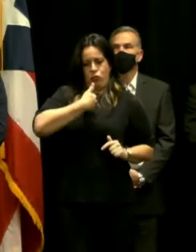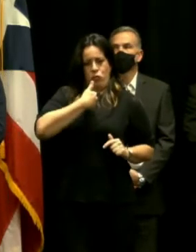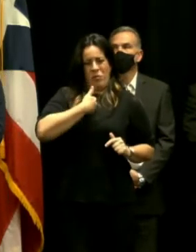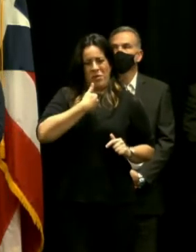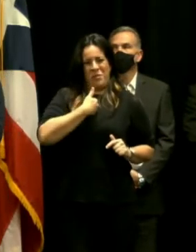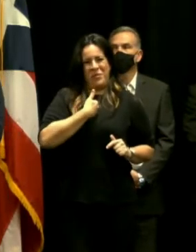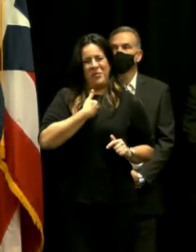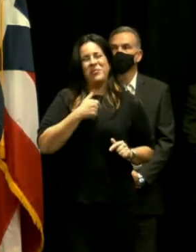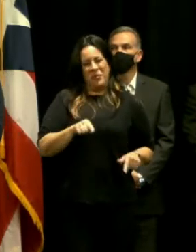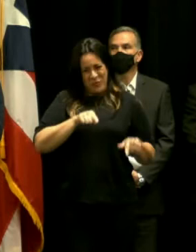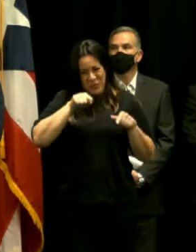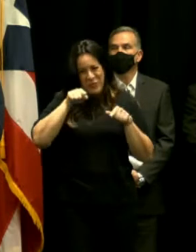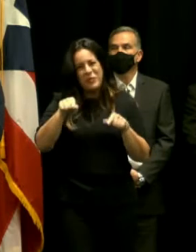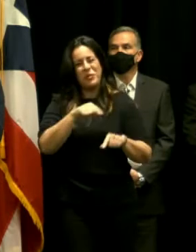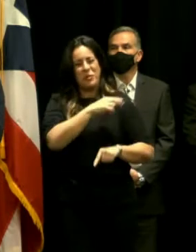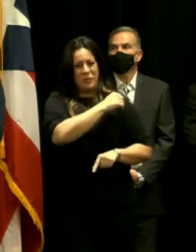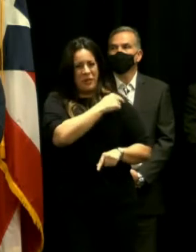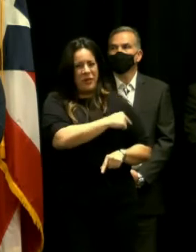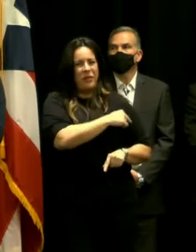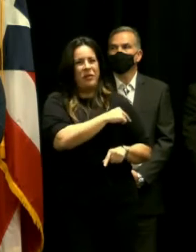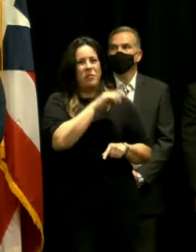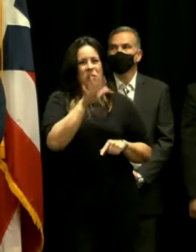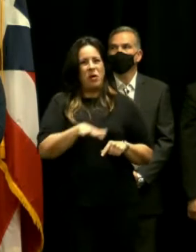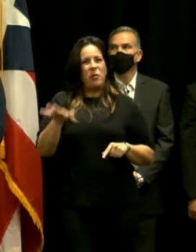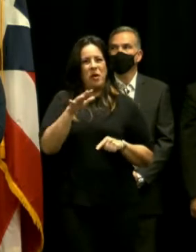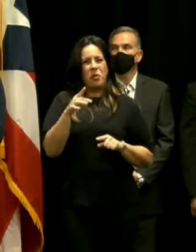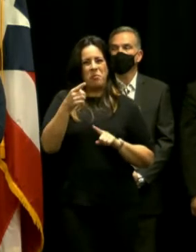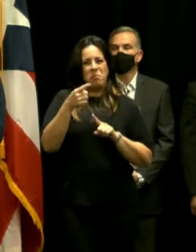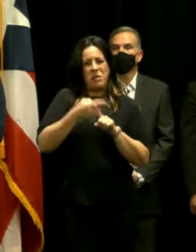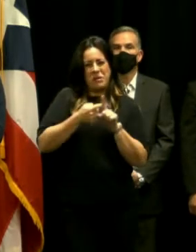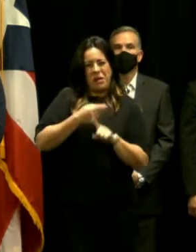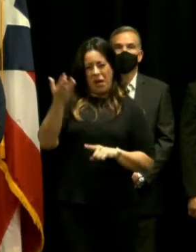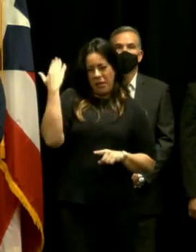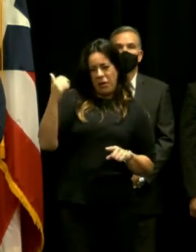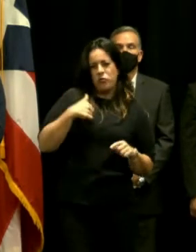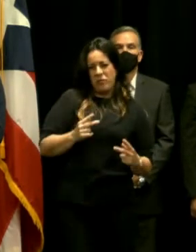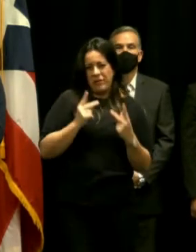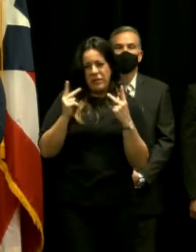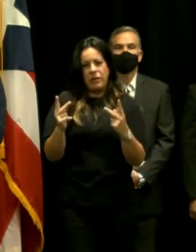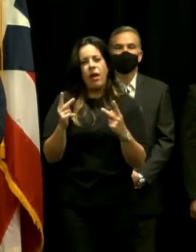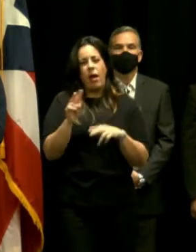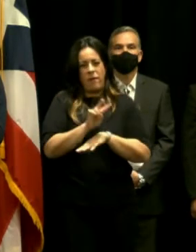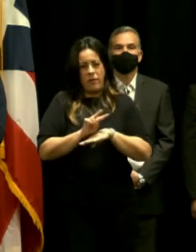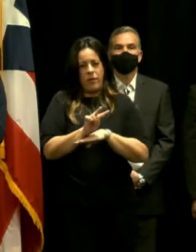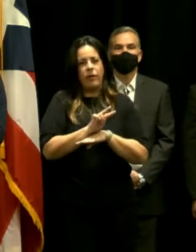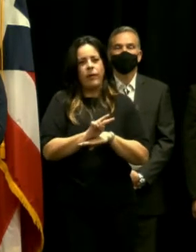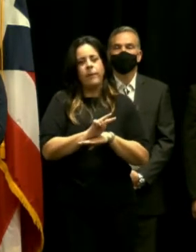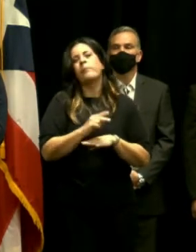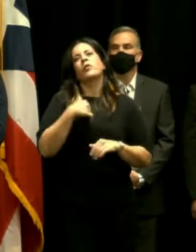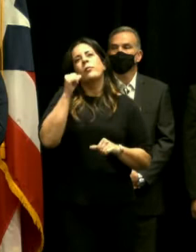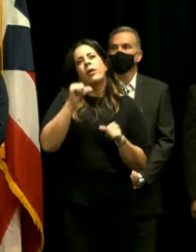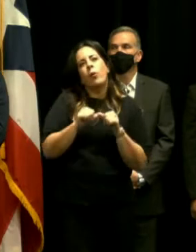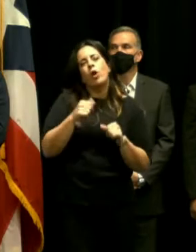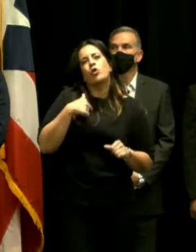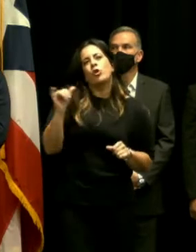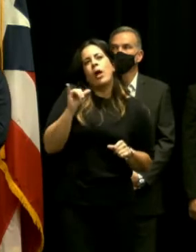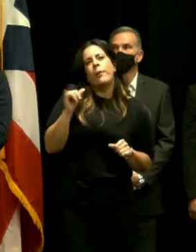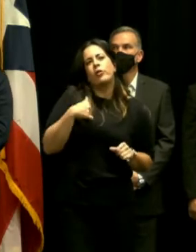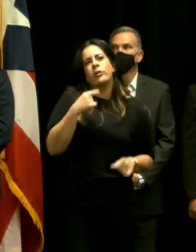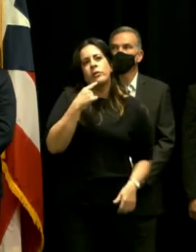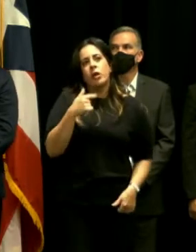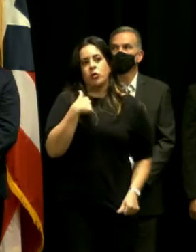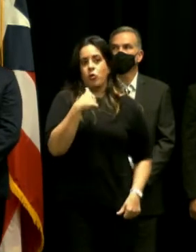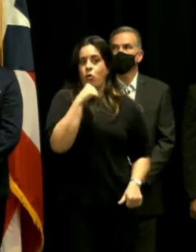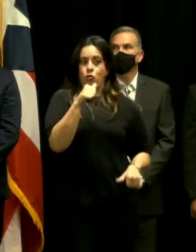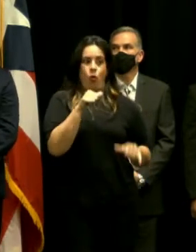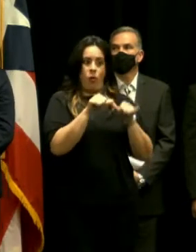en la facilidad hace un par de meses atrás que visité a Vieques y me recuerdo que yo también que no soy